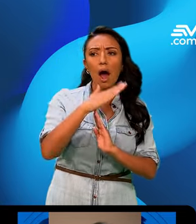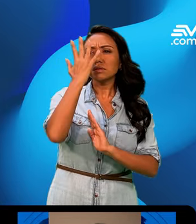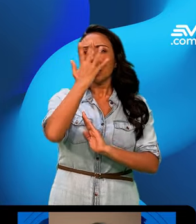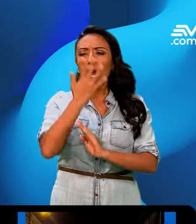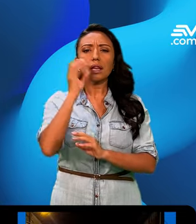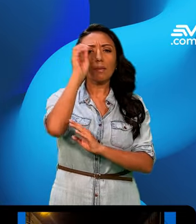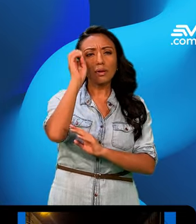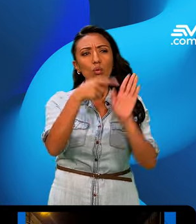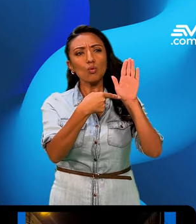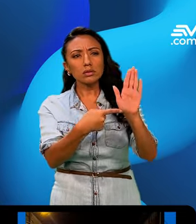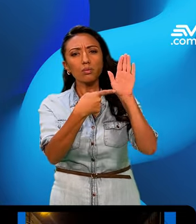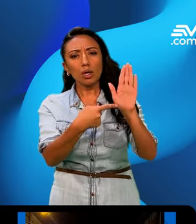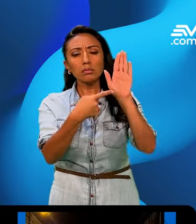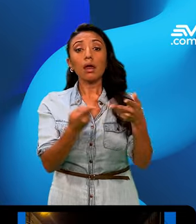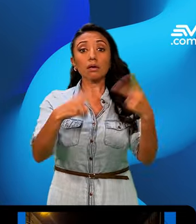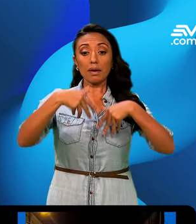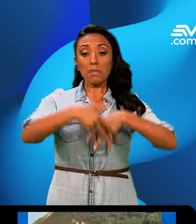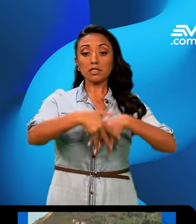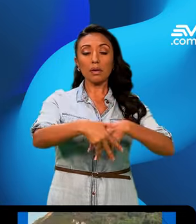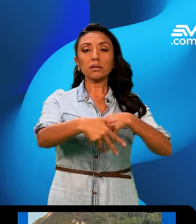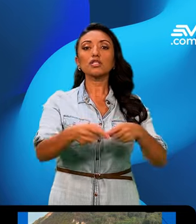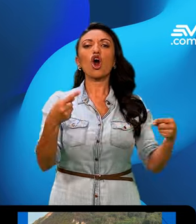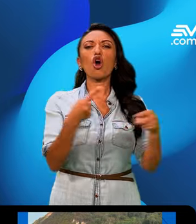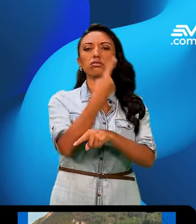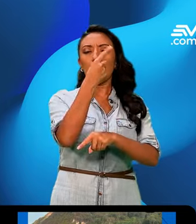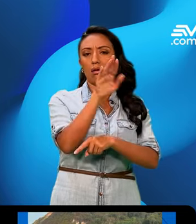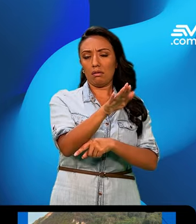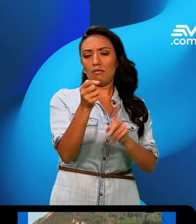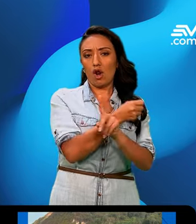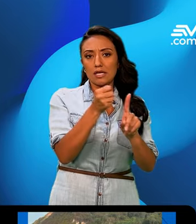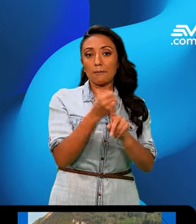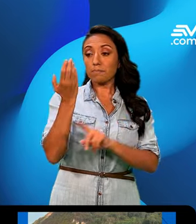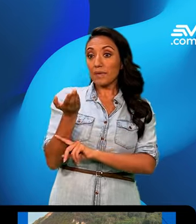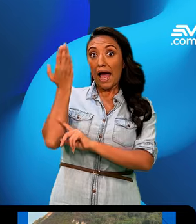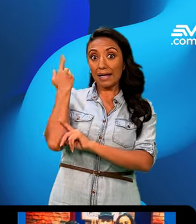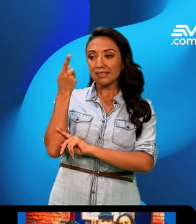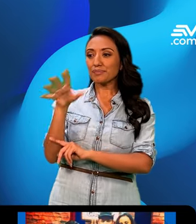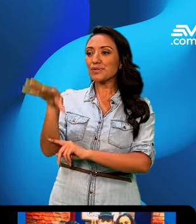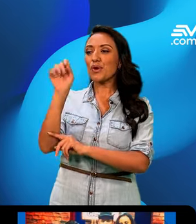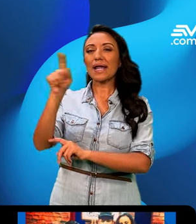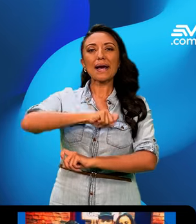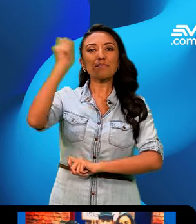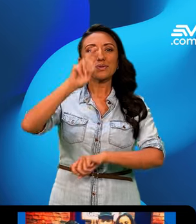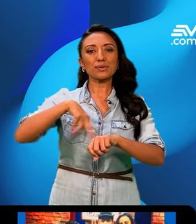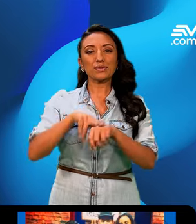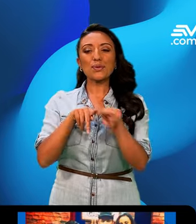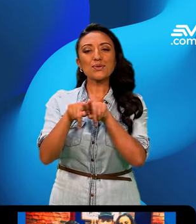participaba de marchas contra la violencia. Hace una década fue elegido campeón nacional por contar chistes, en concursos organizados por